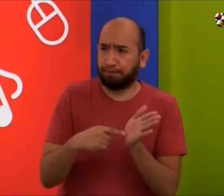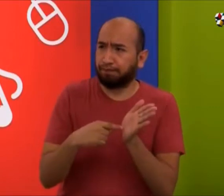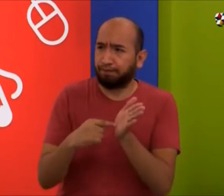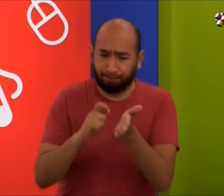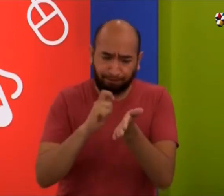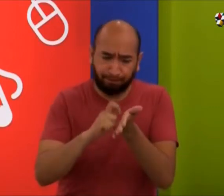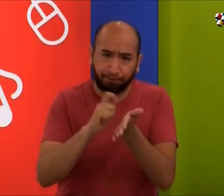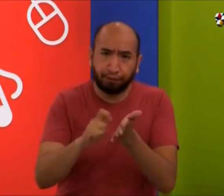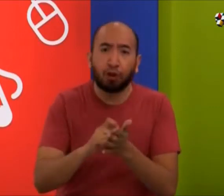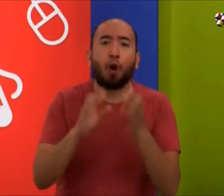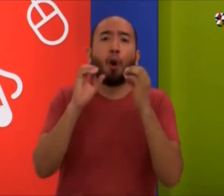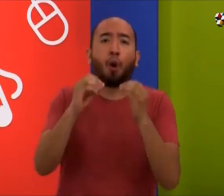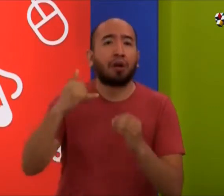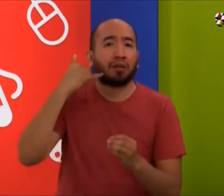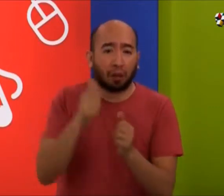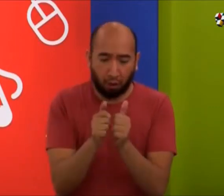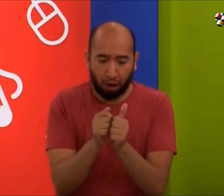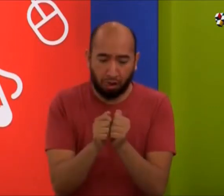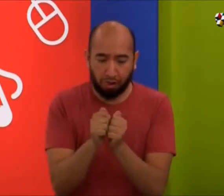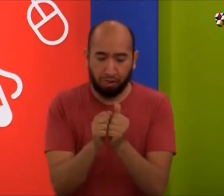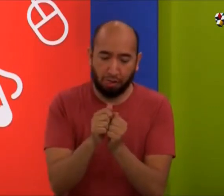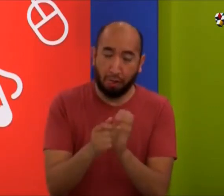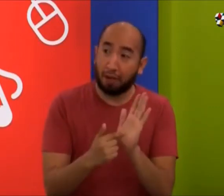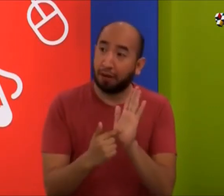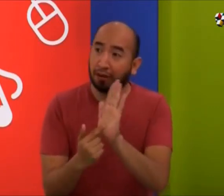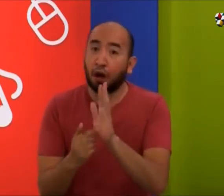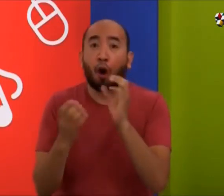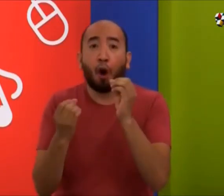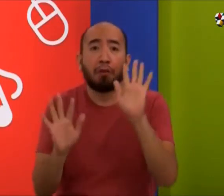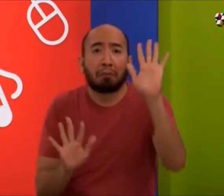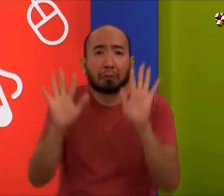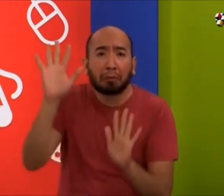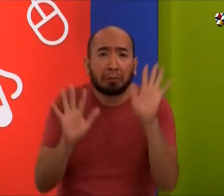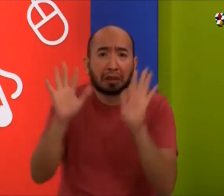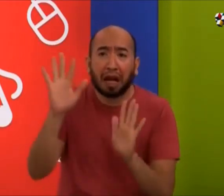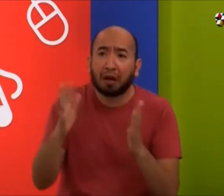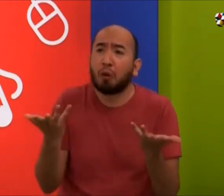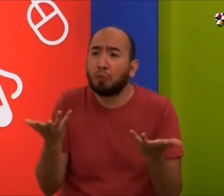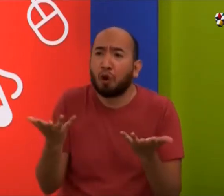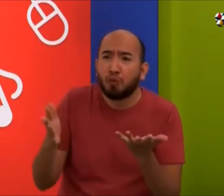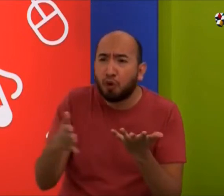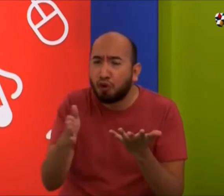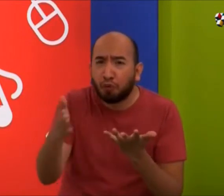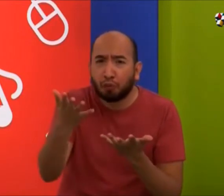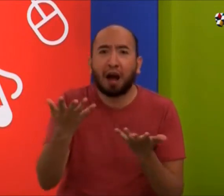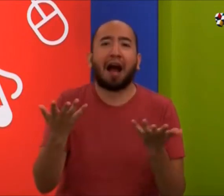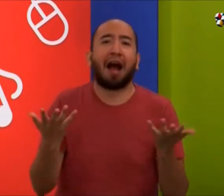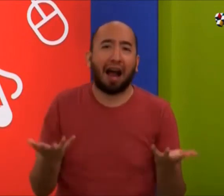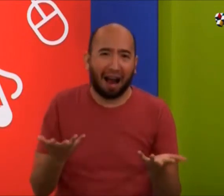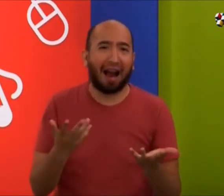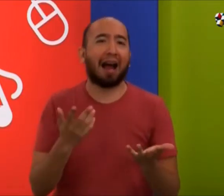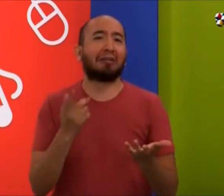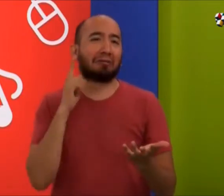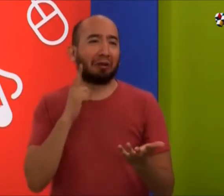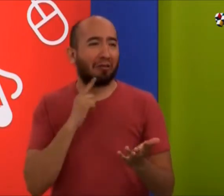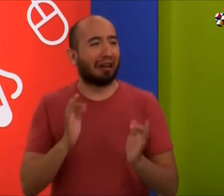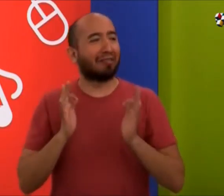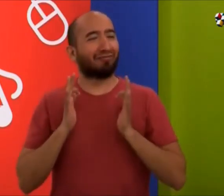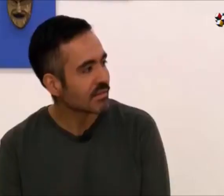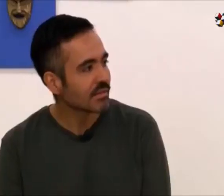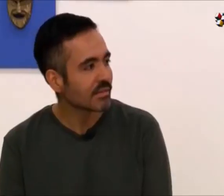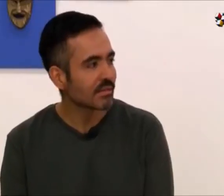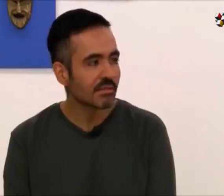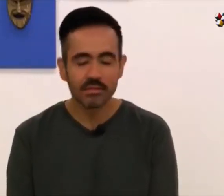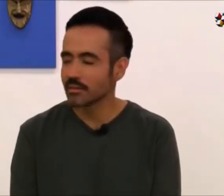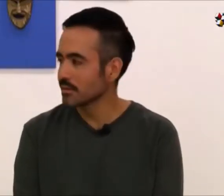formas de comunicación. Por ejemplo, escribiendo o, por ejemplo, en el celular ahora mostrando alguna cosa o con pantomima para dar alguna dirección.